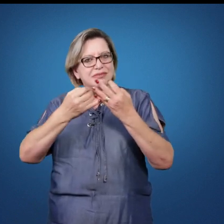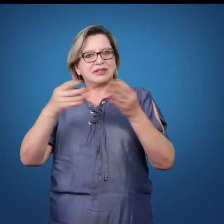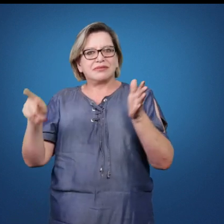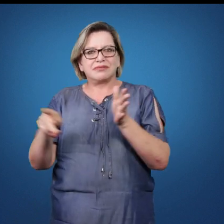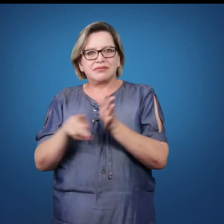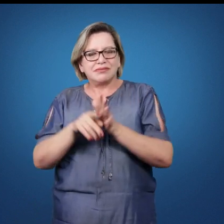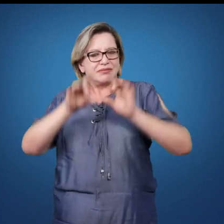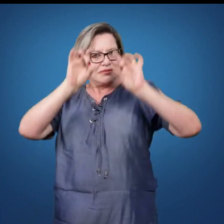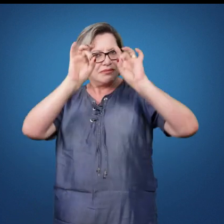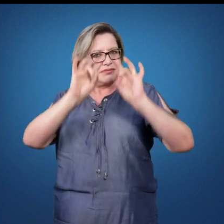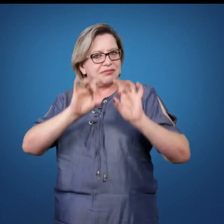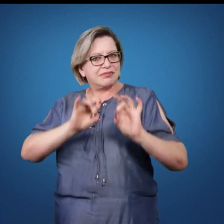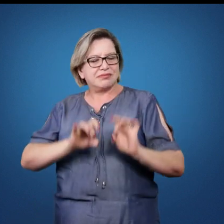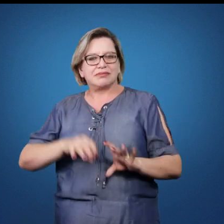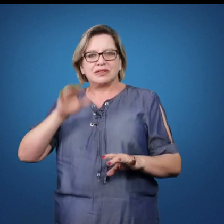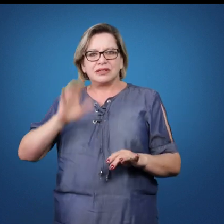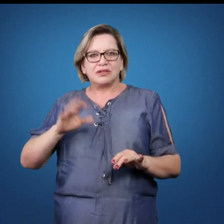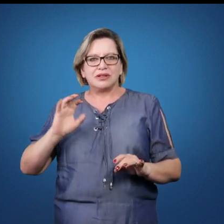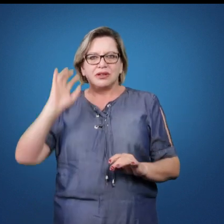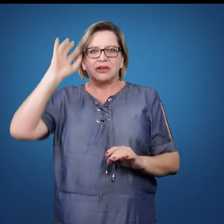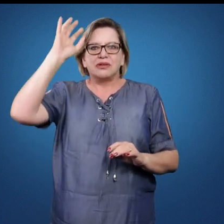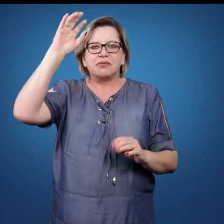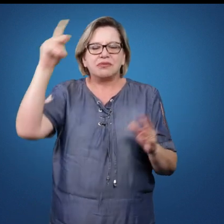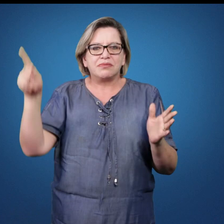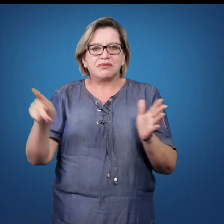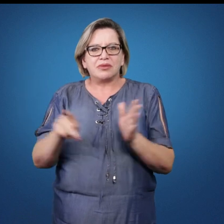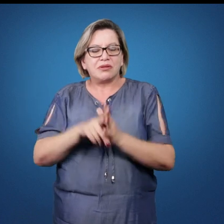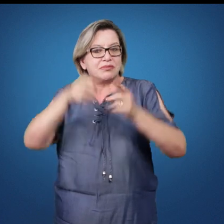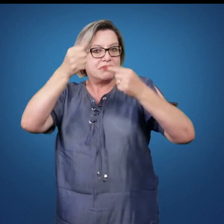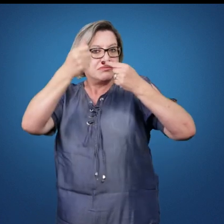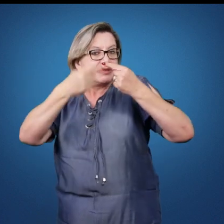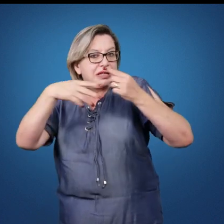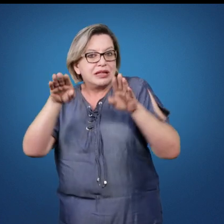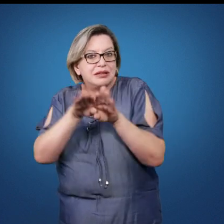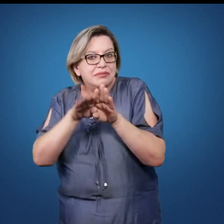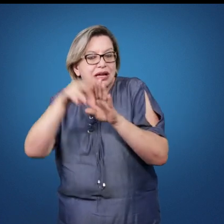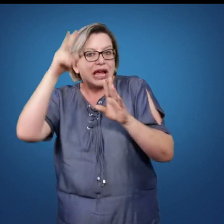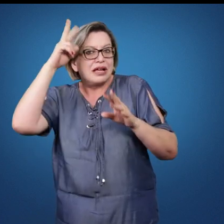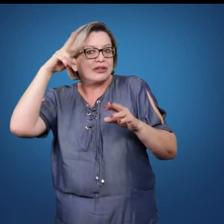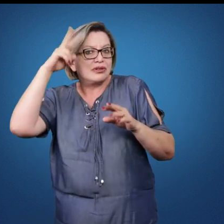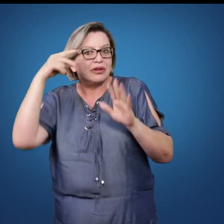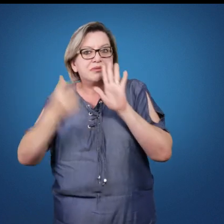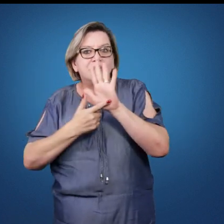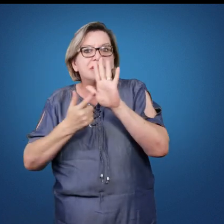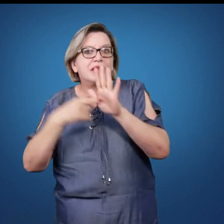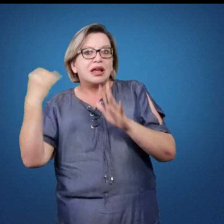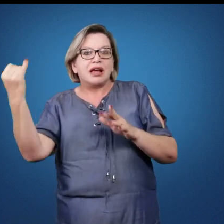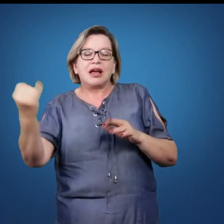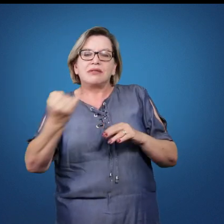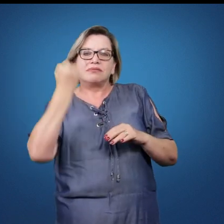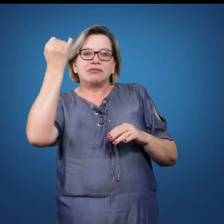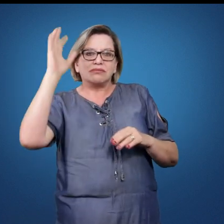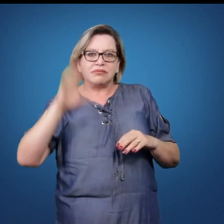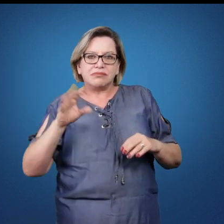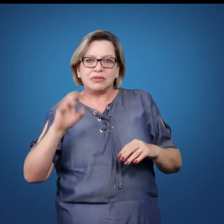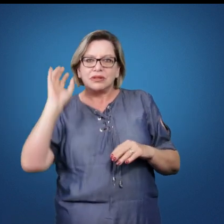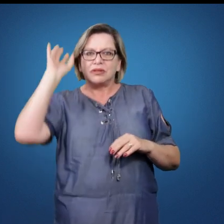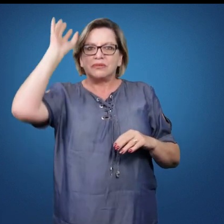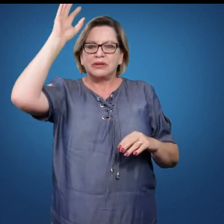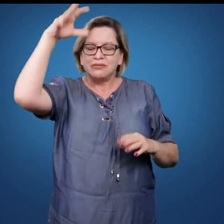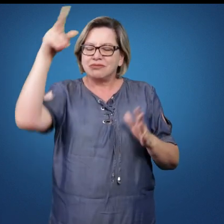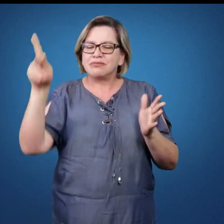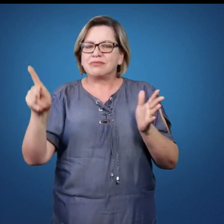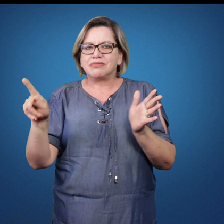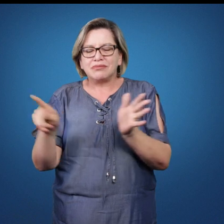basquete, em relação à generalidade do basquete, o histórico do basquete, qual é a importância do basquetebol dentro da nossa